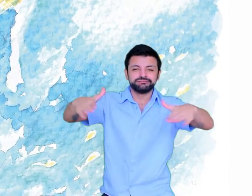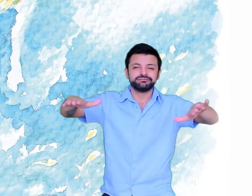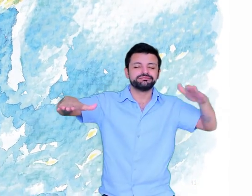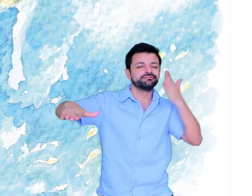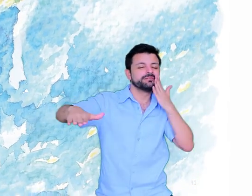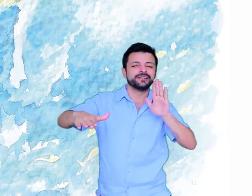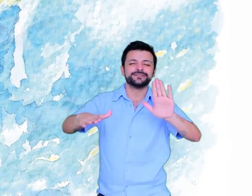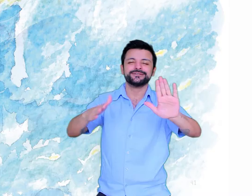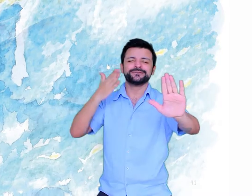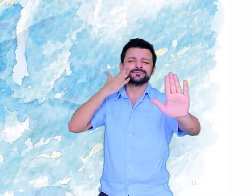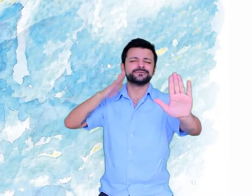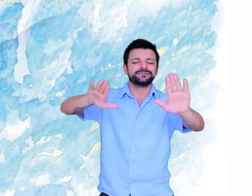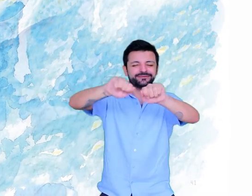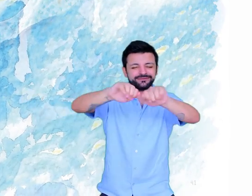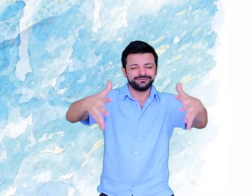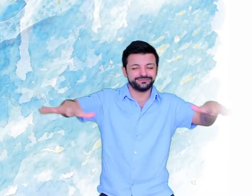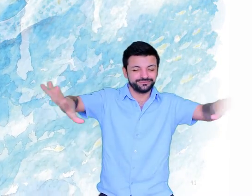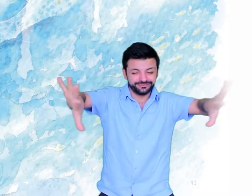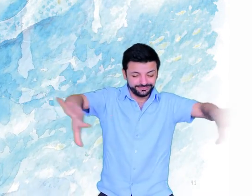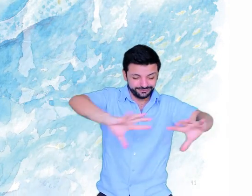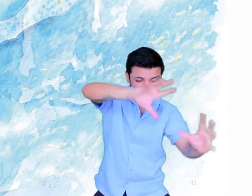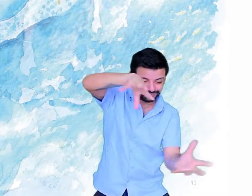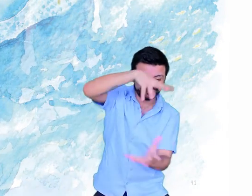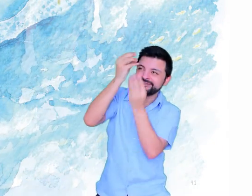No azul profundo dos meus sonhos